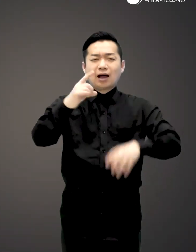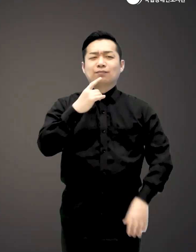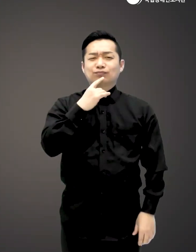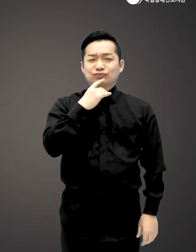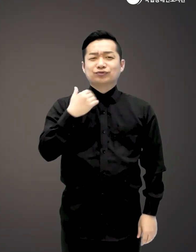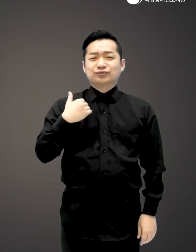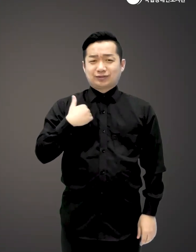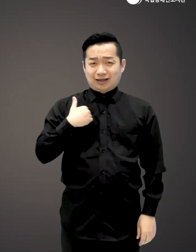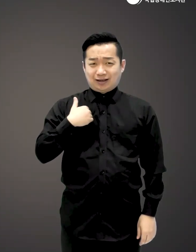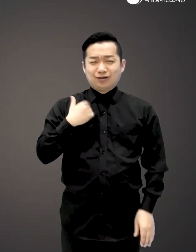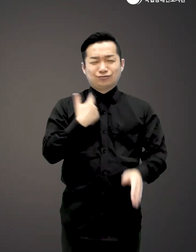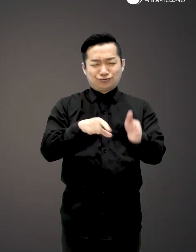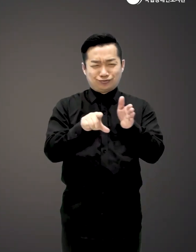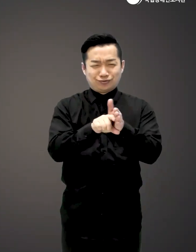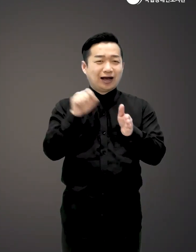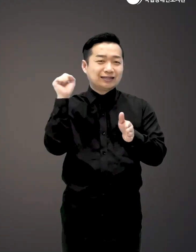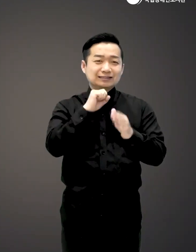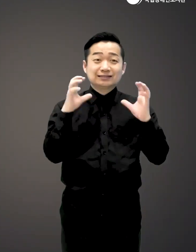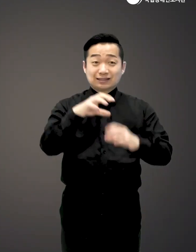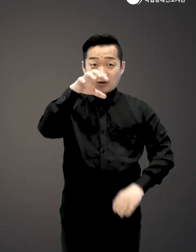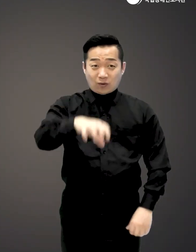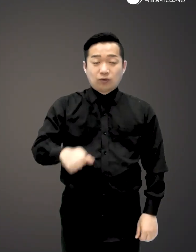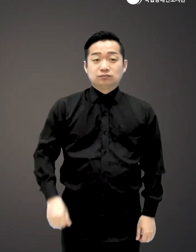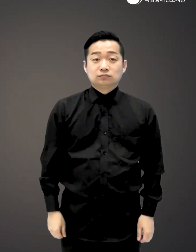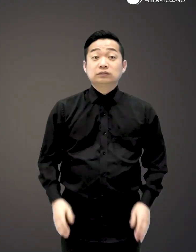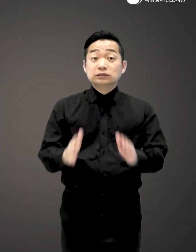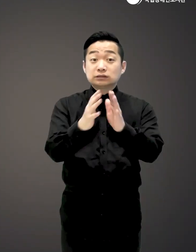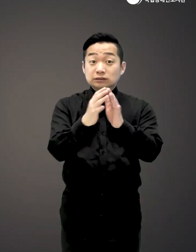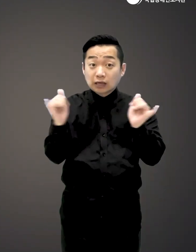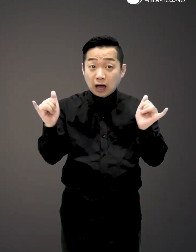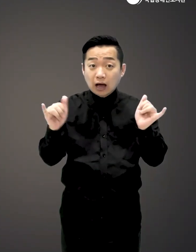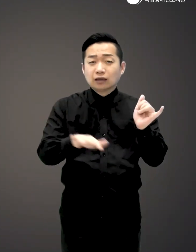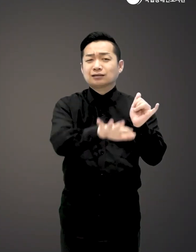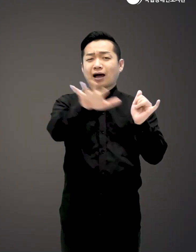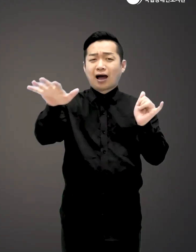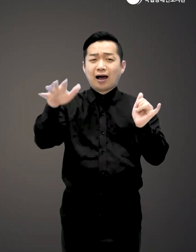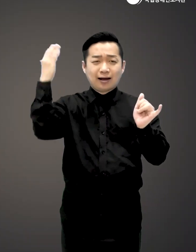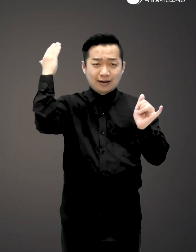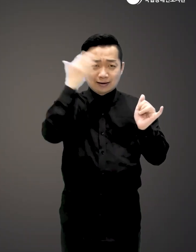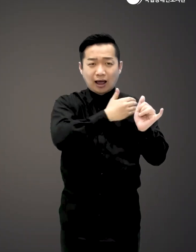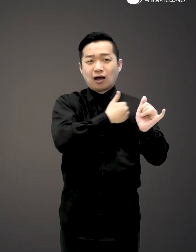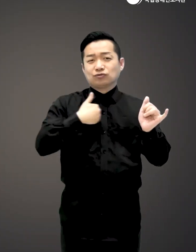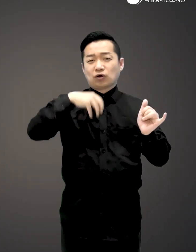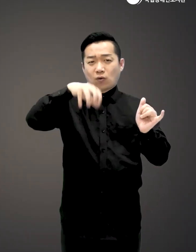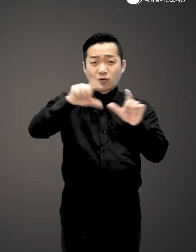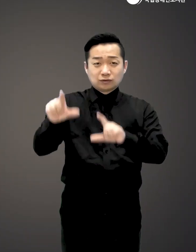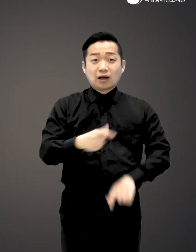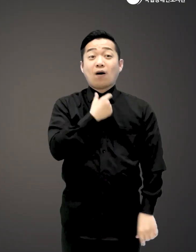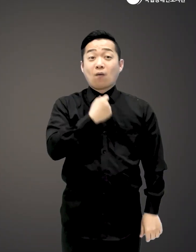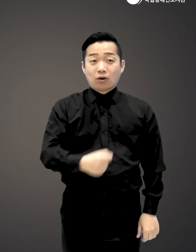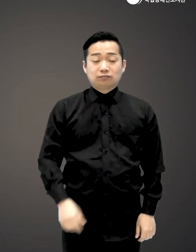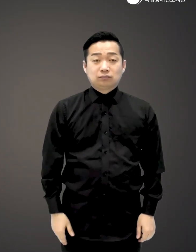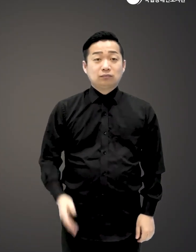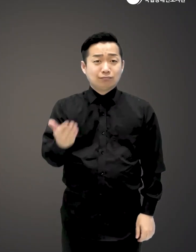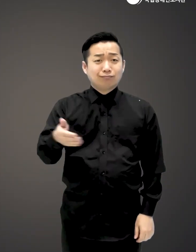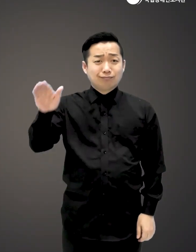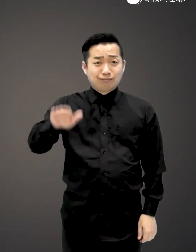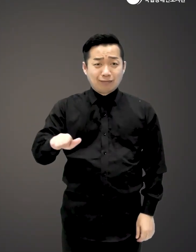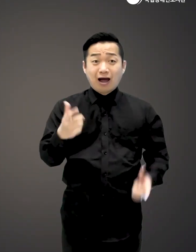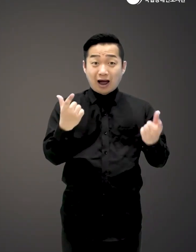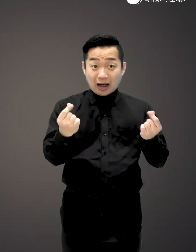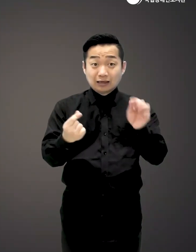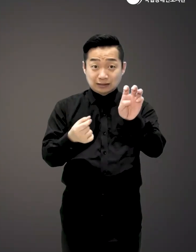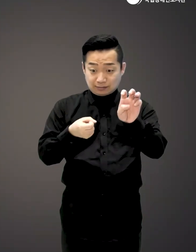하나뿐인 나만의 취향 집합소죠 사람들은 누구나 쾌적하고 여유로운 공간에서 지내기를 희망합니다 하지만